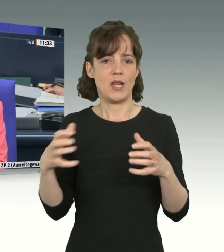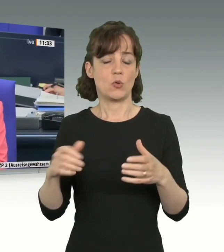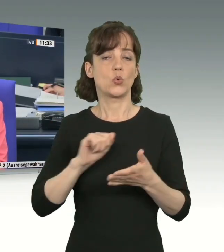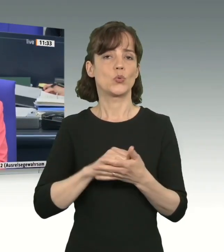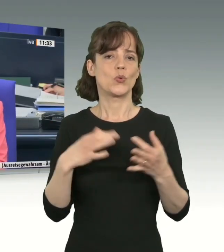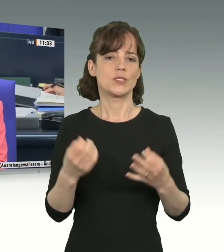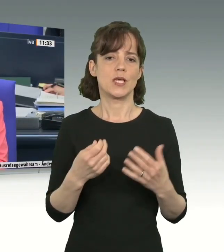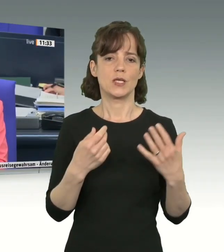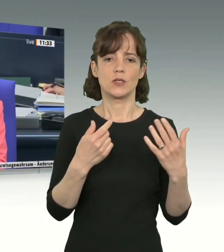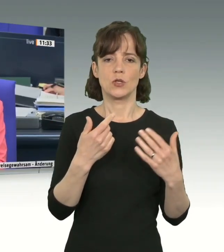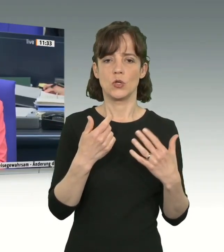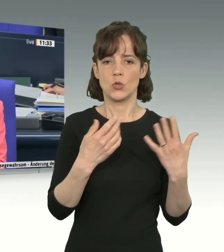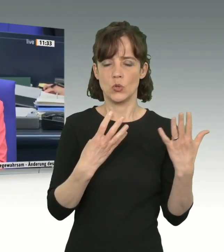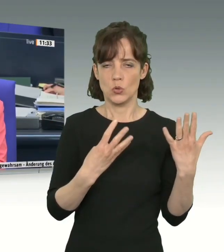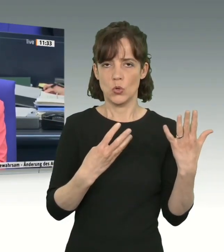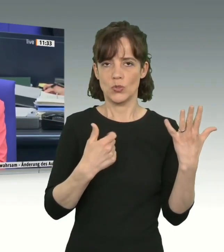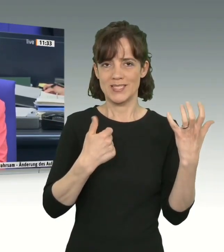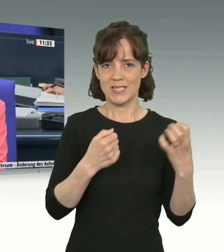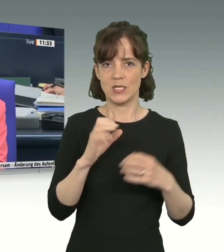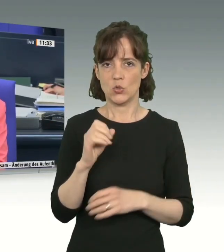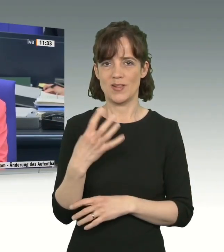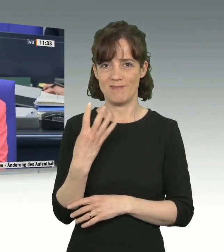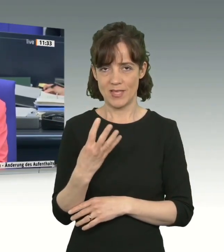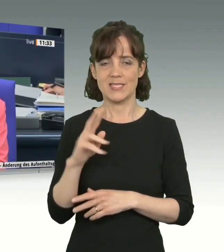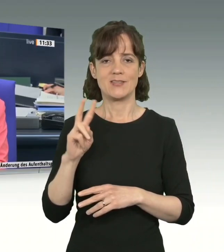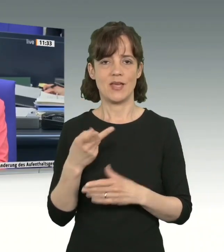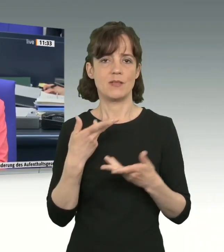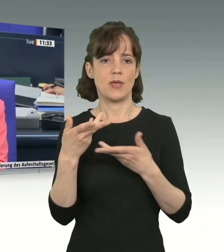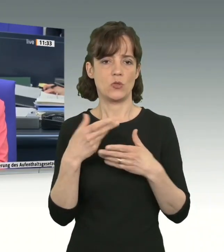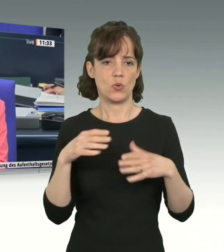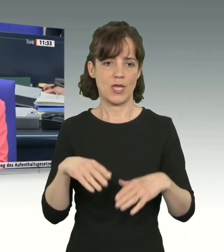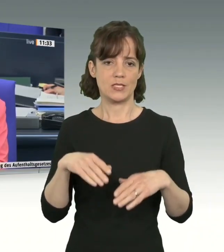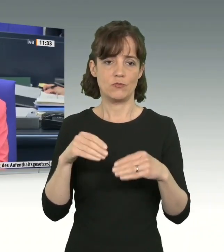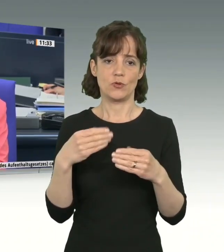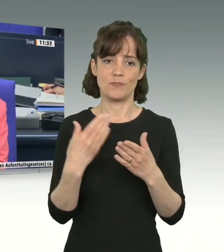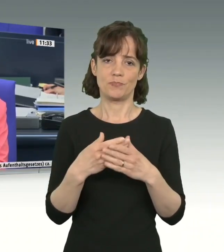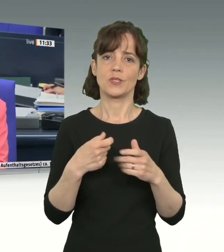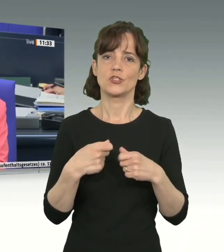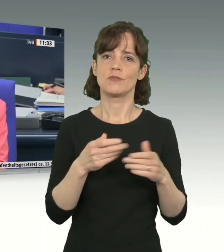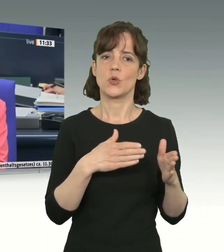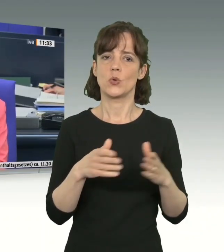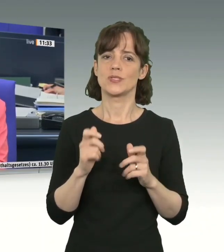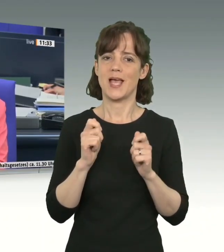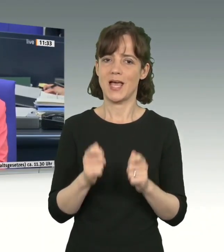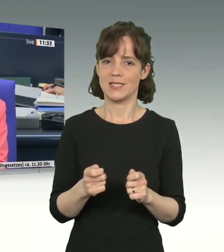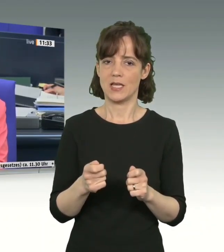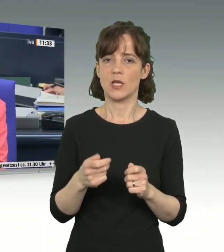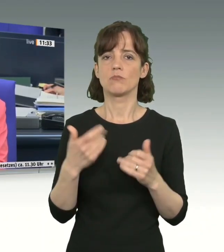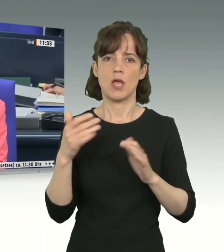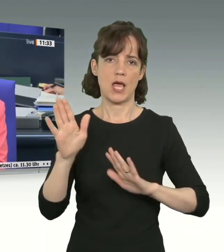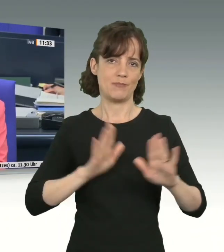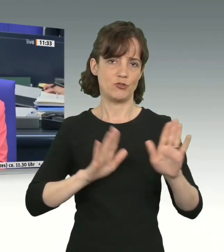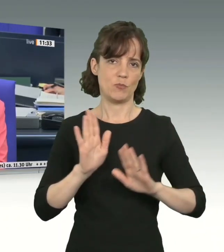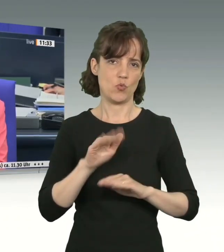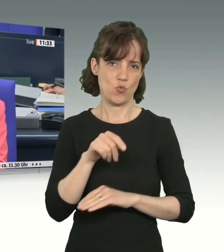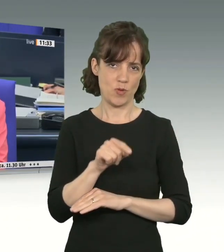-6904 in die zweite Beratung einzutreten. Das ist ein Geschäftsordnungsantrag, und wir kommen zur Abstimmung über diesen